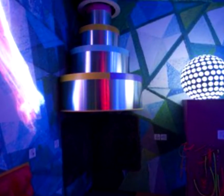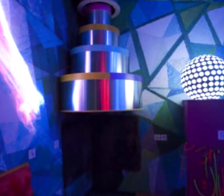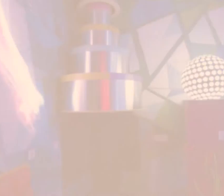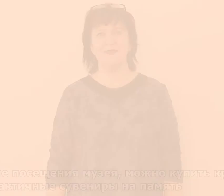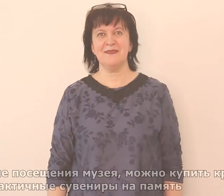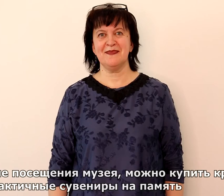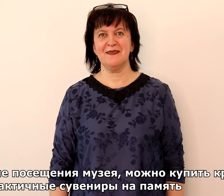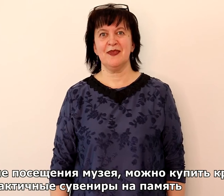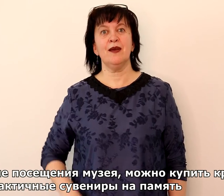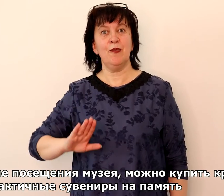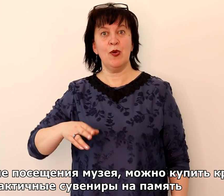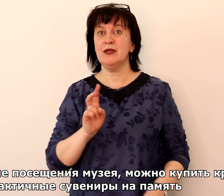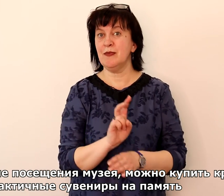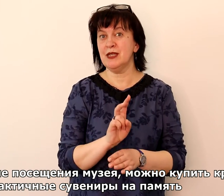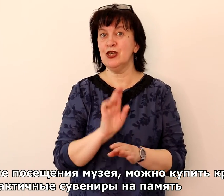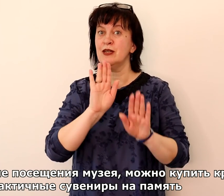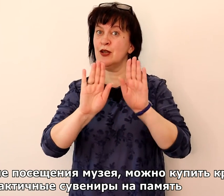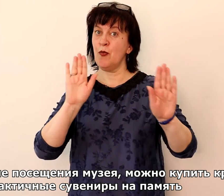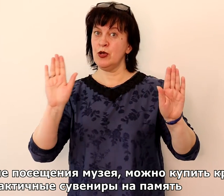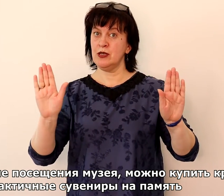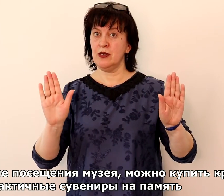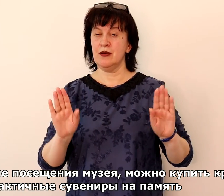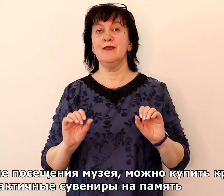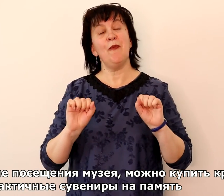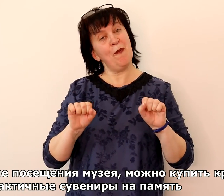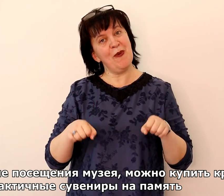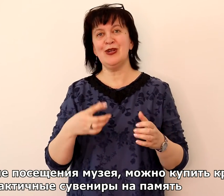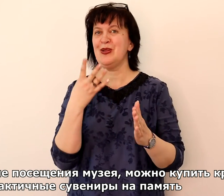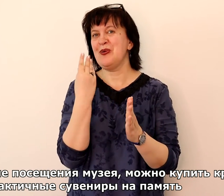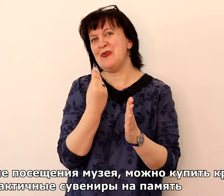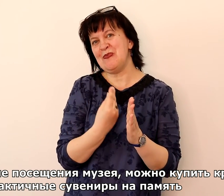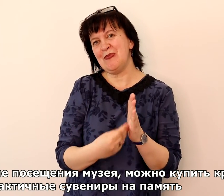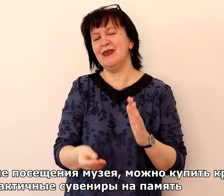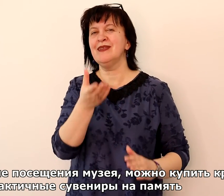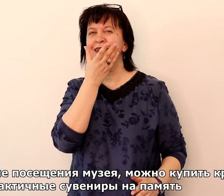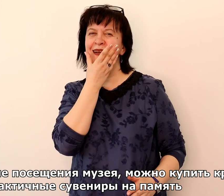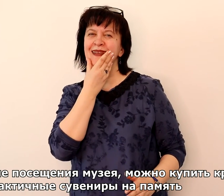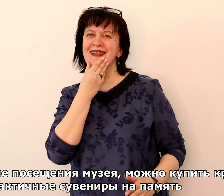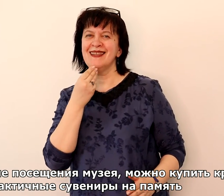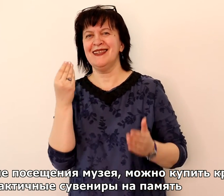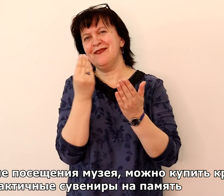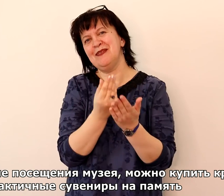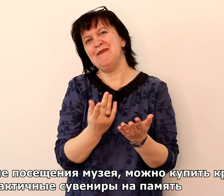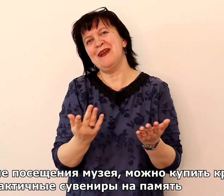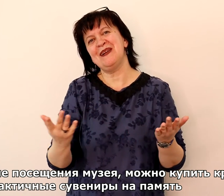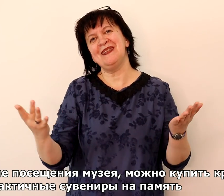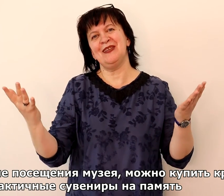После посещения музея можно купить красивые и практичные сувениры на память.